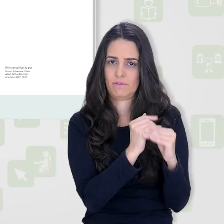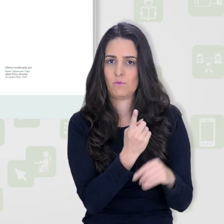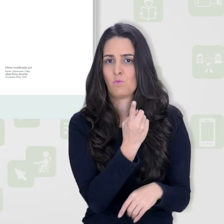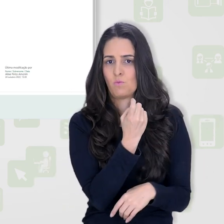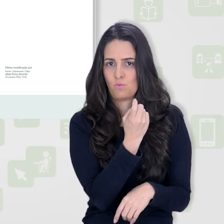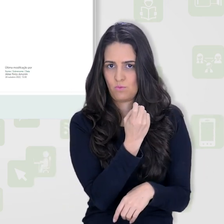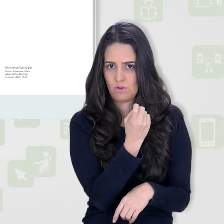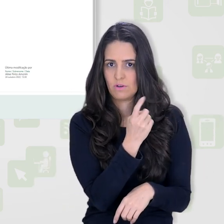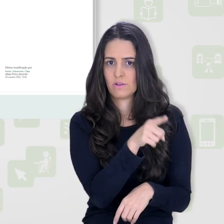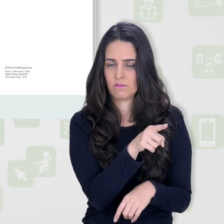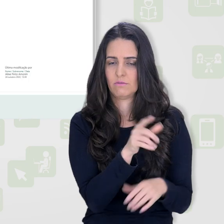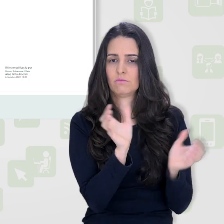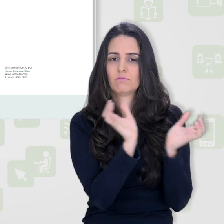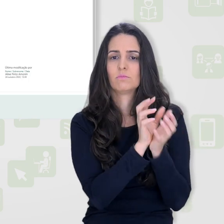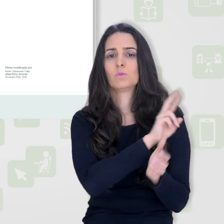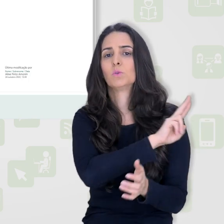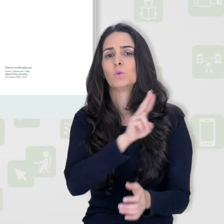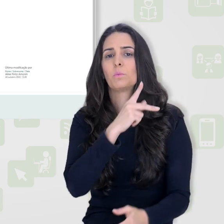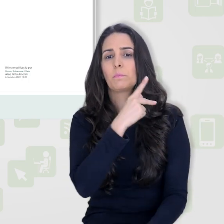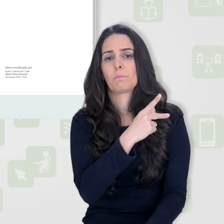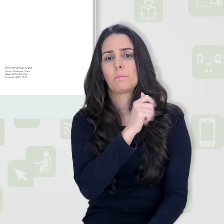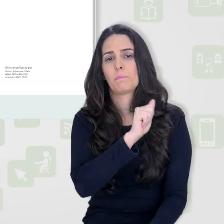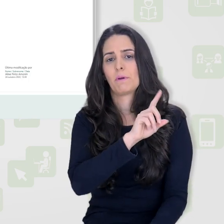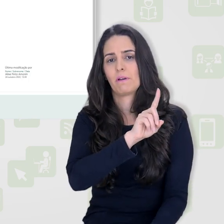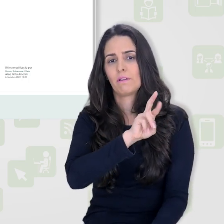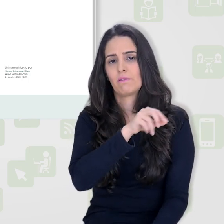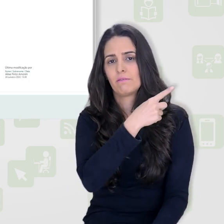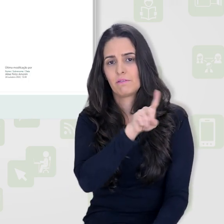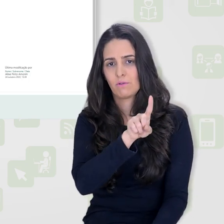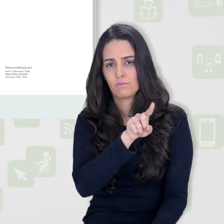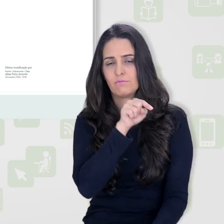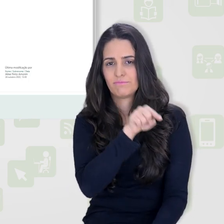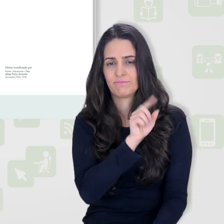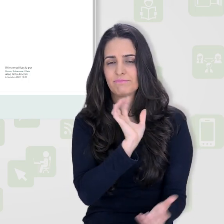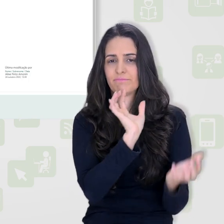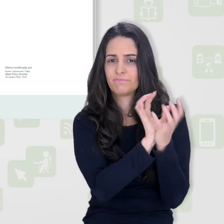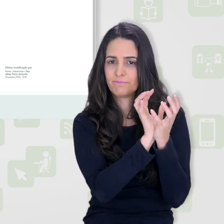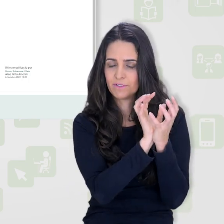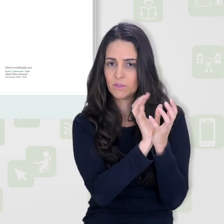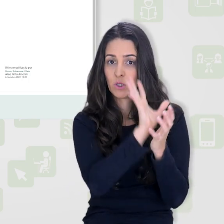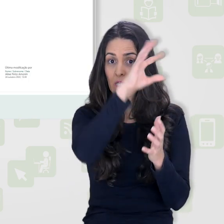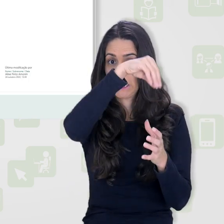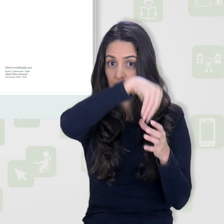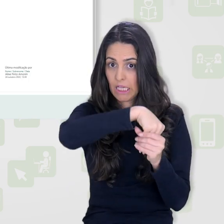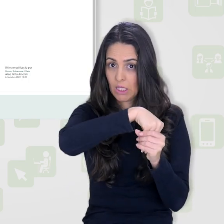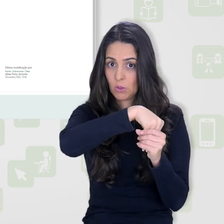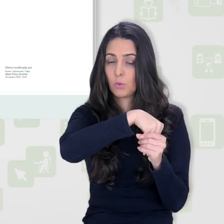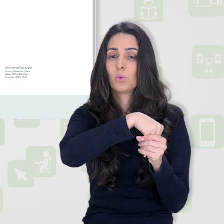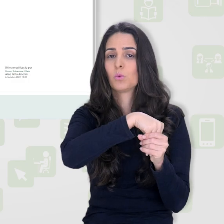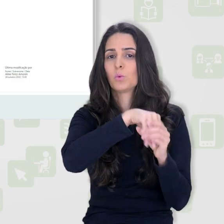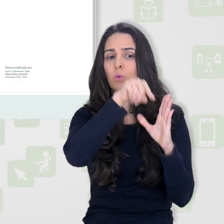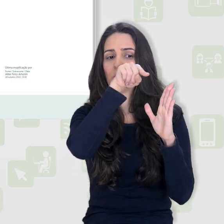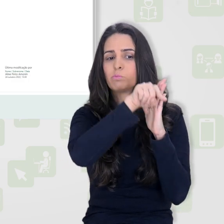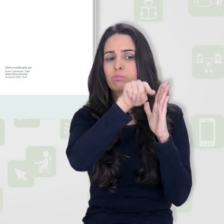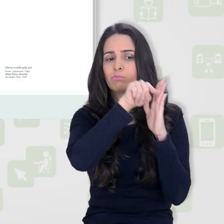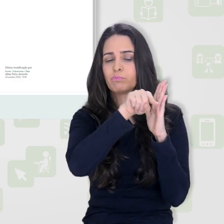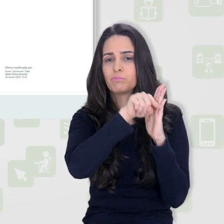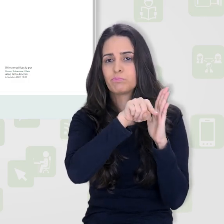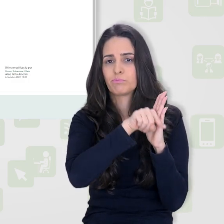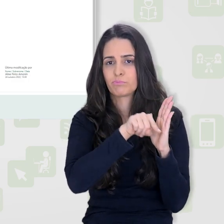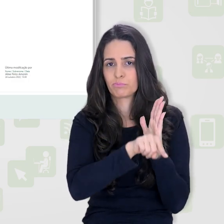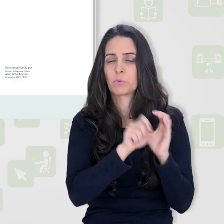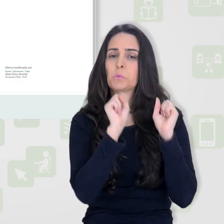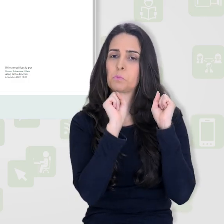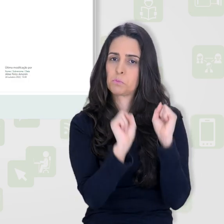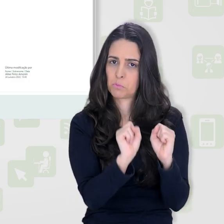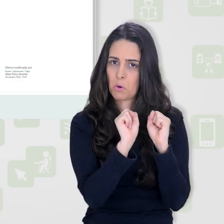automaticamente vai ficar uma única categoria chamada padrão. E aí eu posso, dentro desta